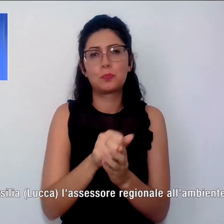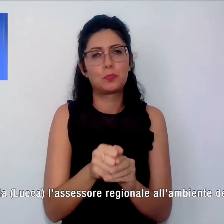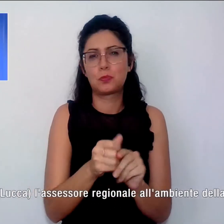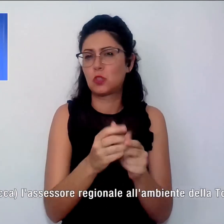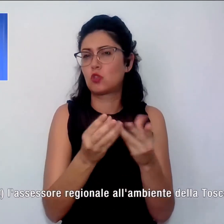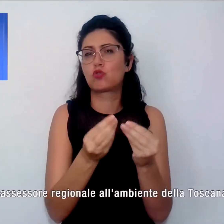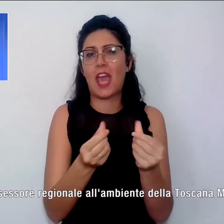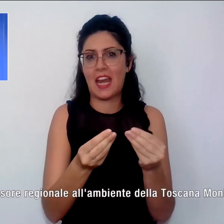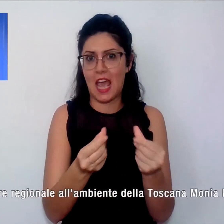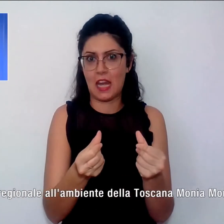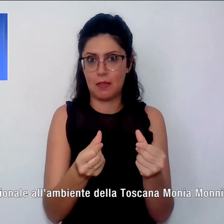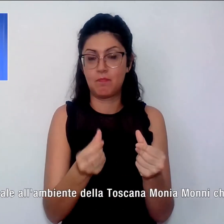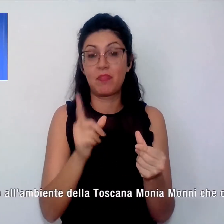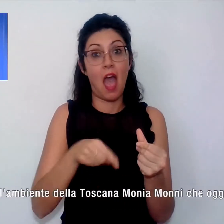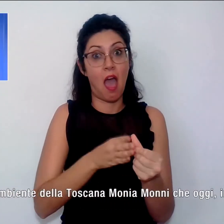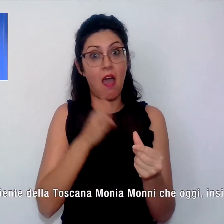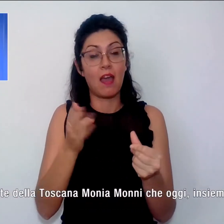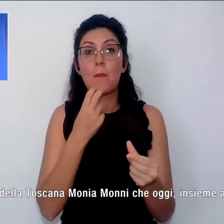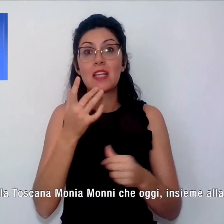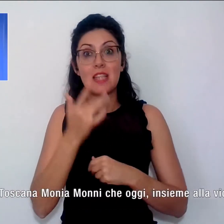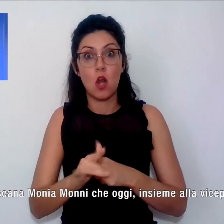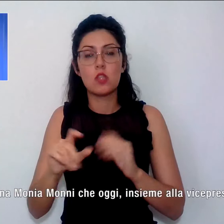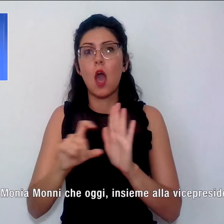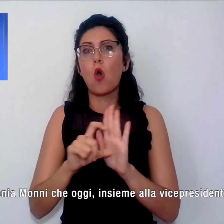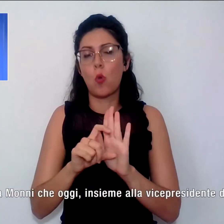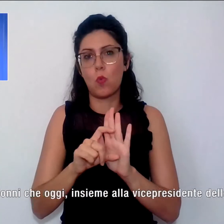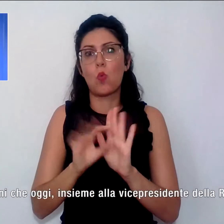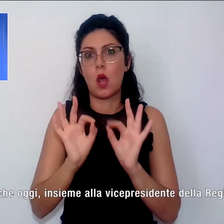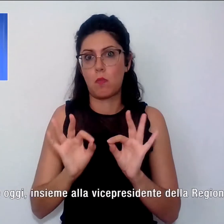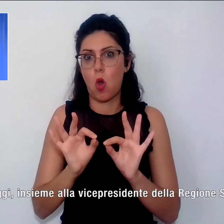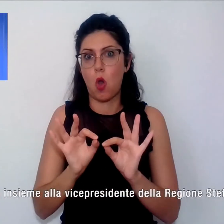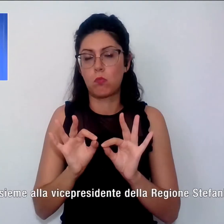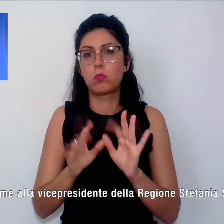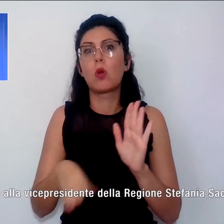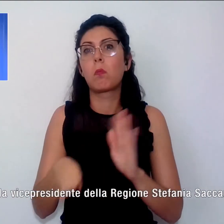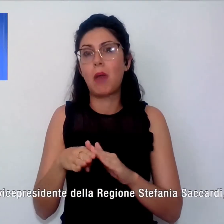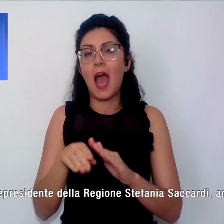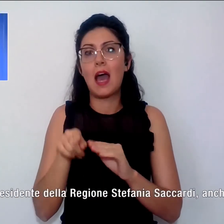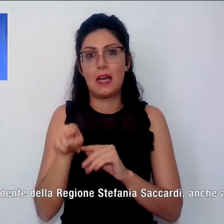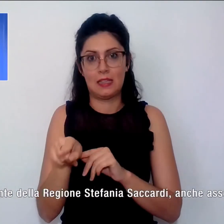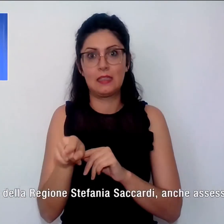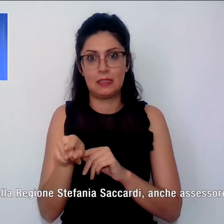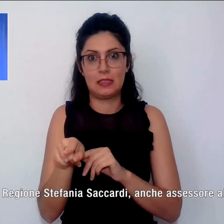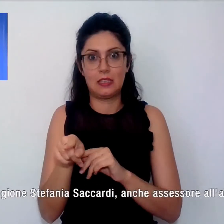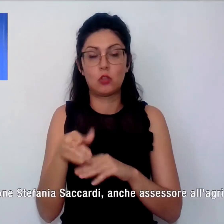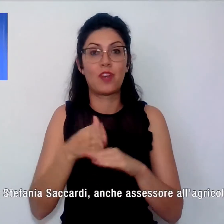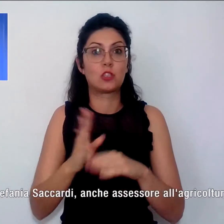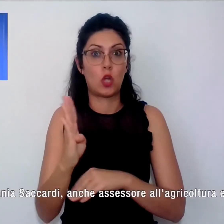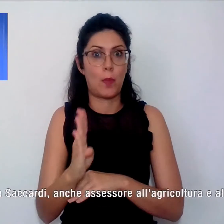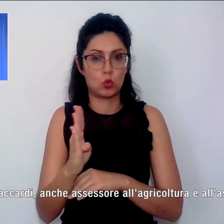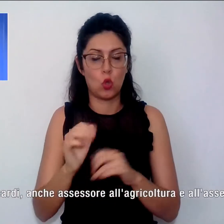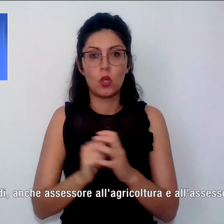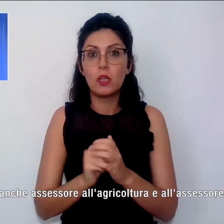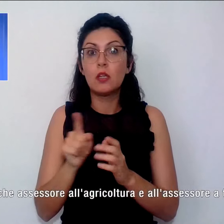È andata anche a Massarosa, dove il comune è proprio partito, nella frazione di Bozzoni. La situazione resta critica, ha